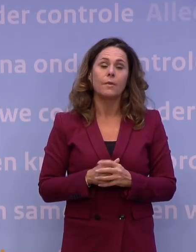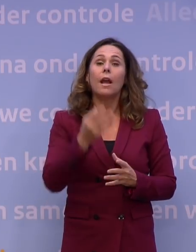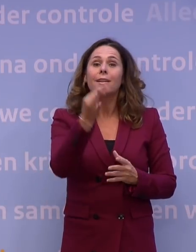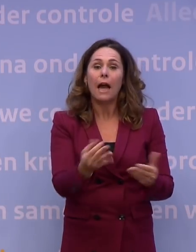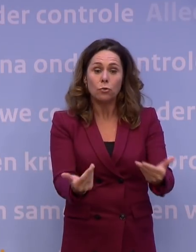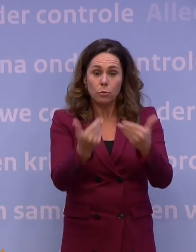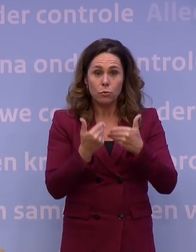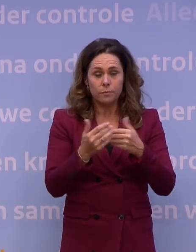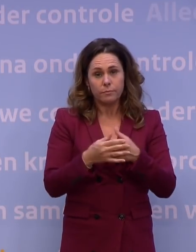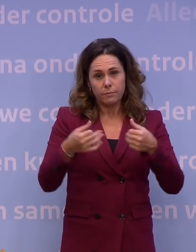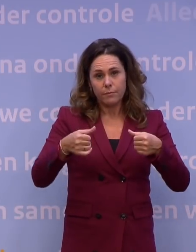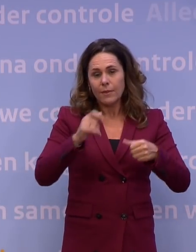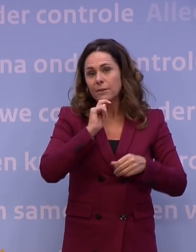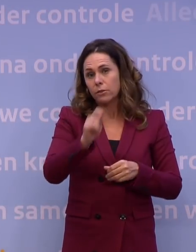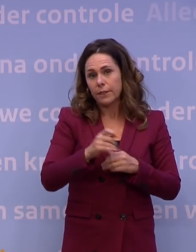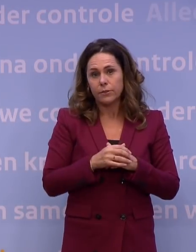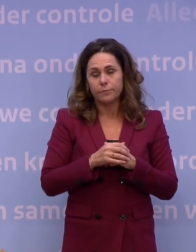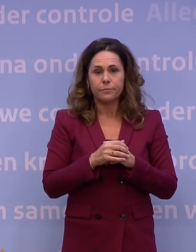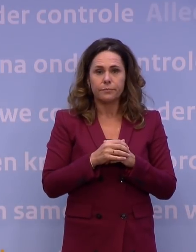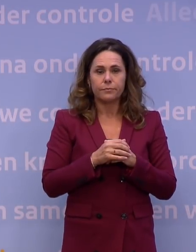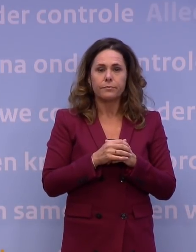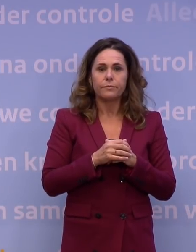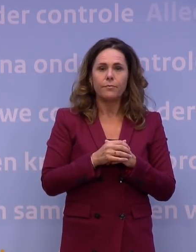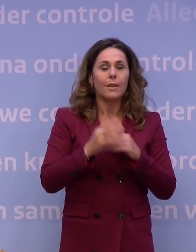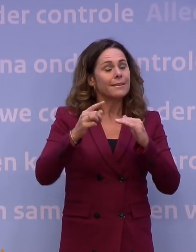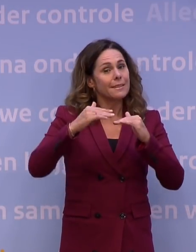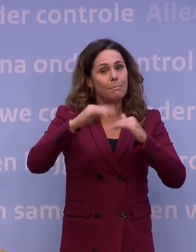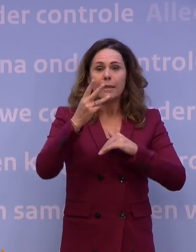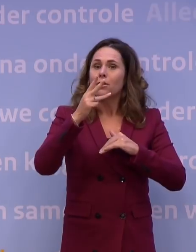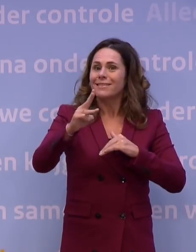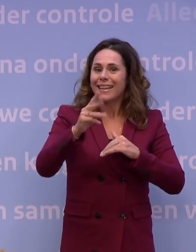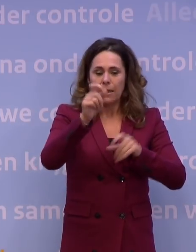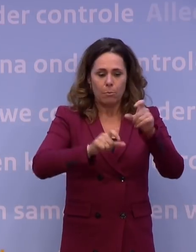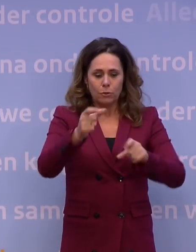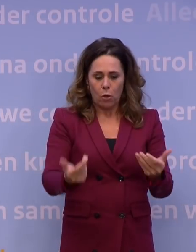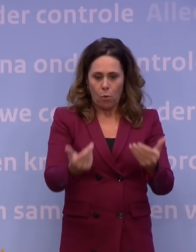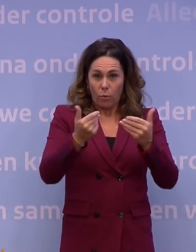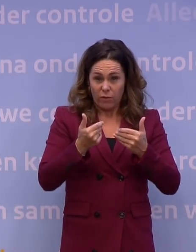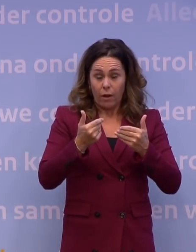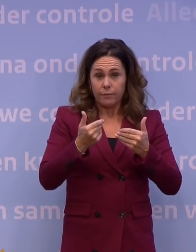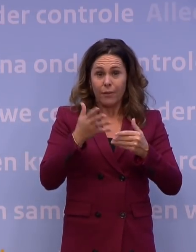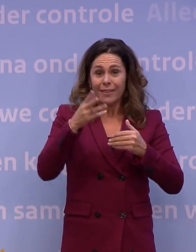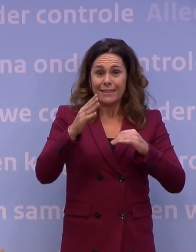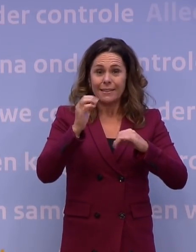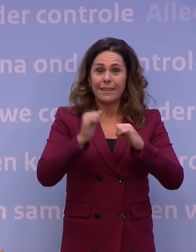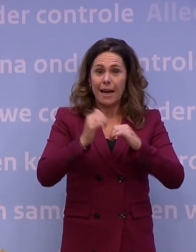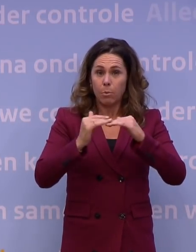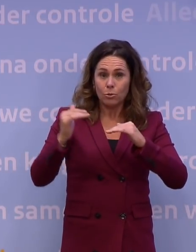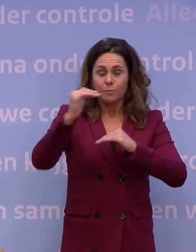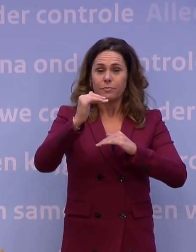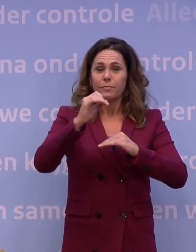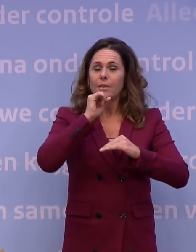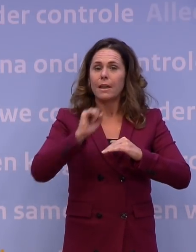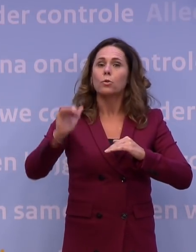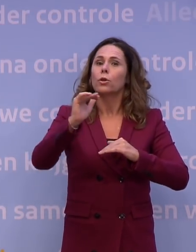advies om niet meer dan drie gasten van dertien jaar of ouder tegelijkertijd te ontvangen bovenop het eigen huishouden. Dat aantal was